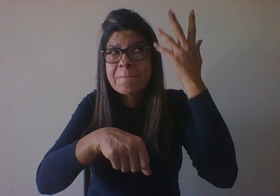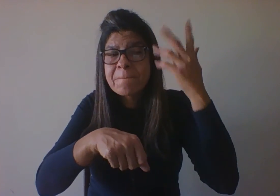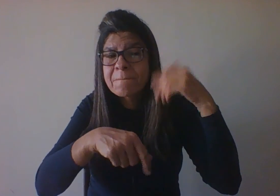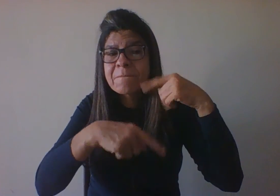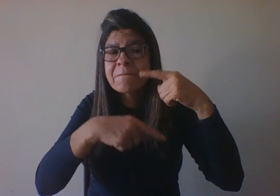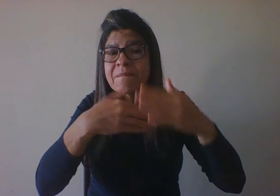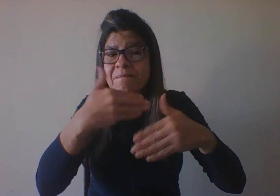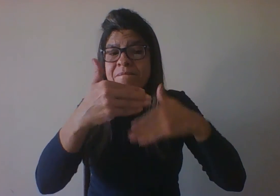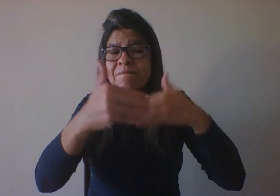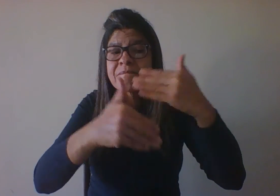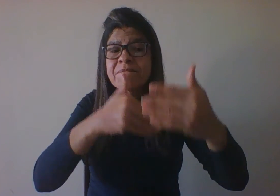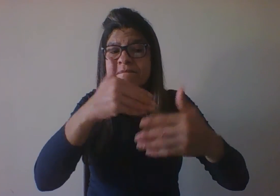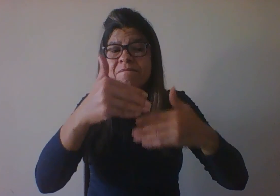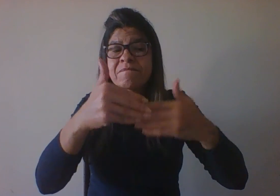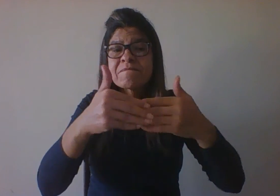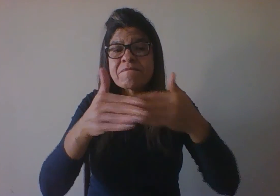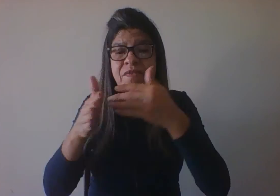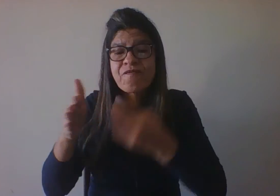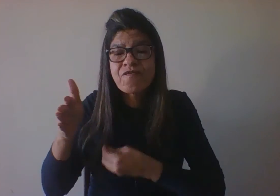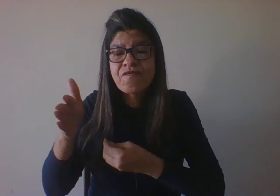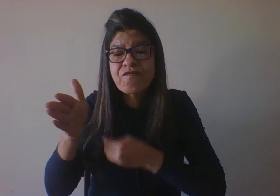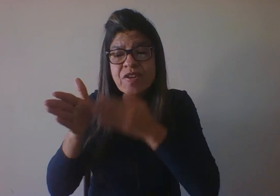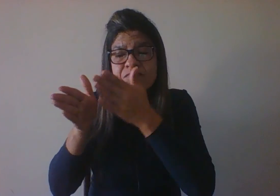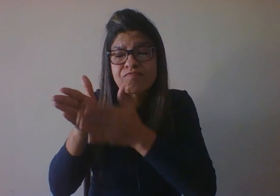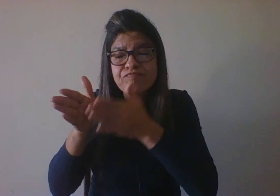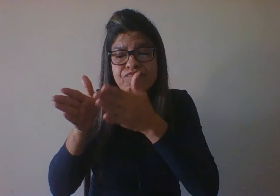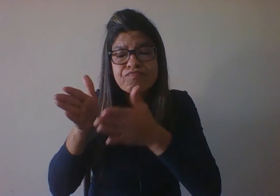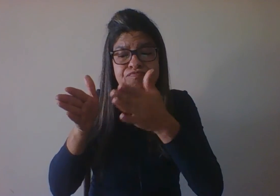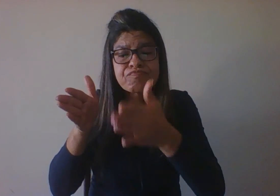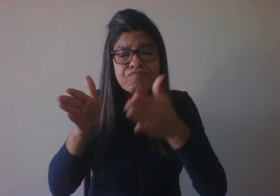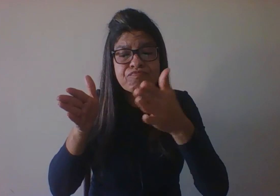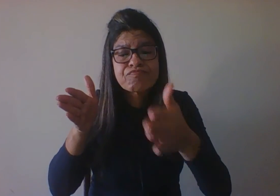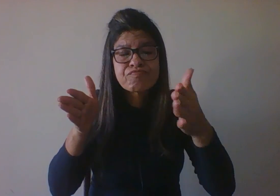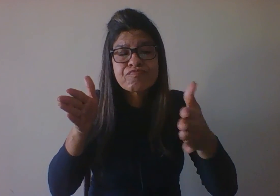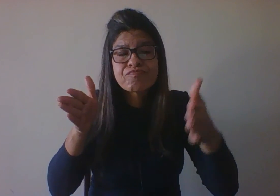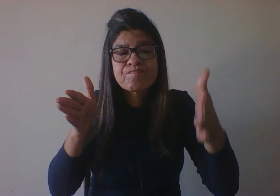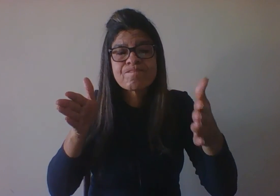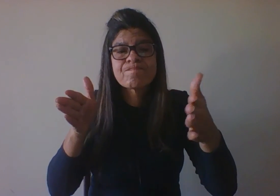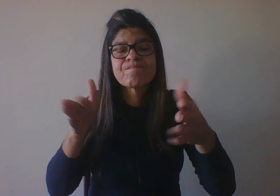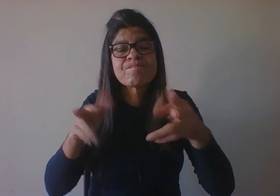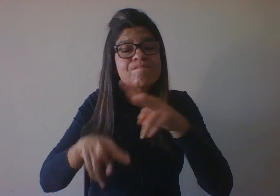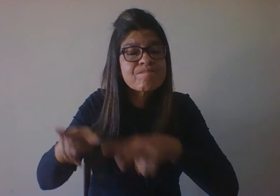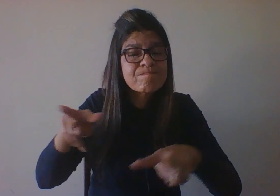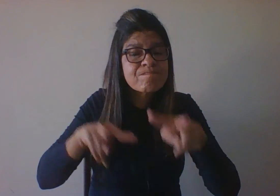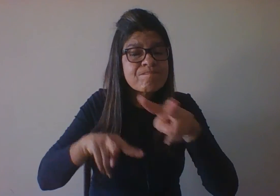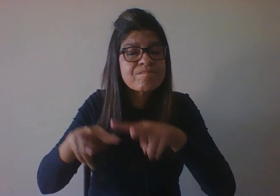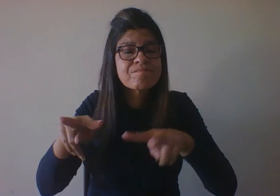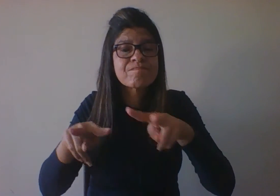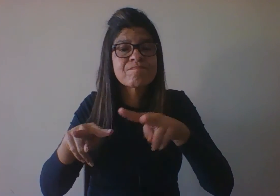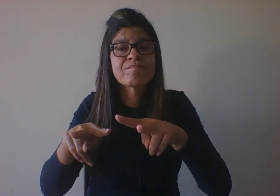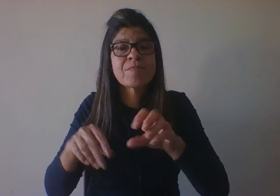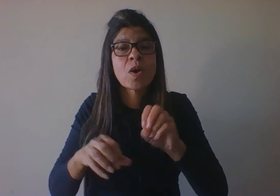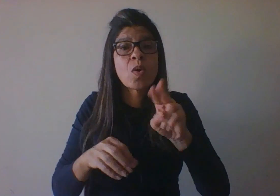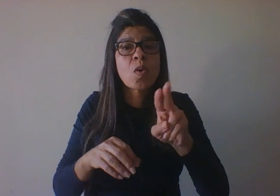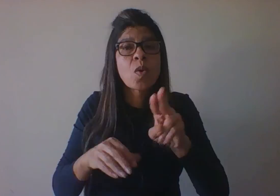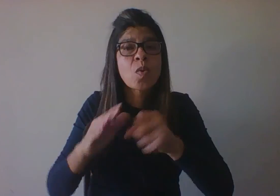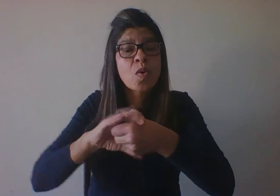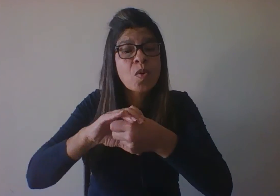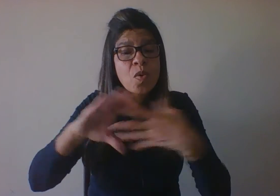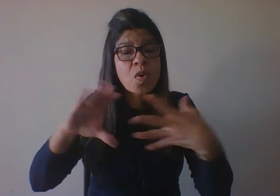relação à etapa de vida que se estiver analisando. Ou seja, as características dos indivíduos